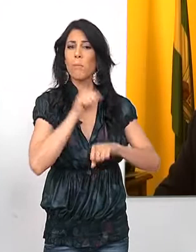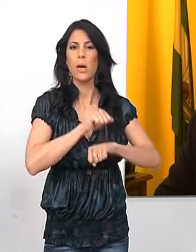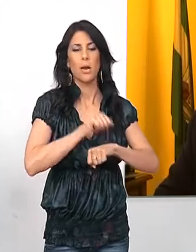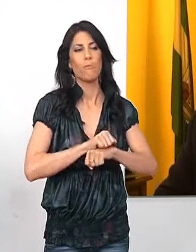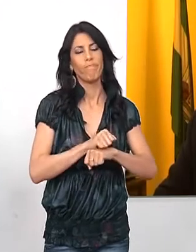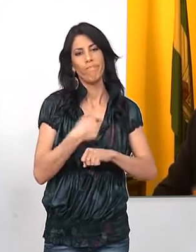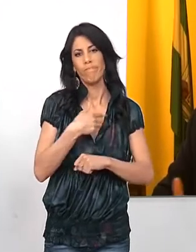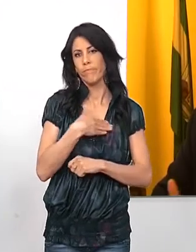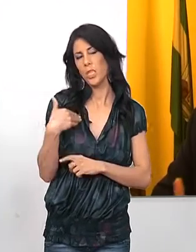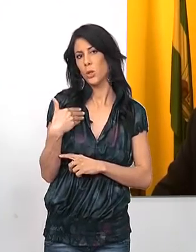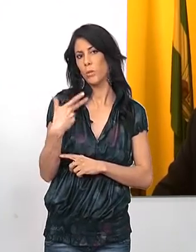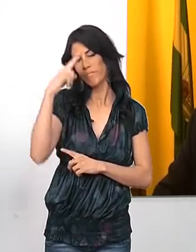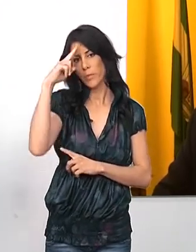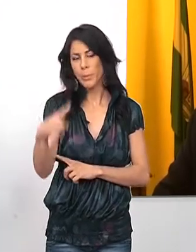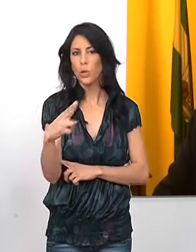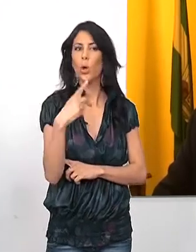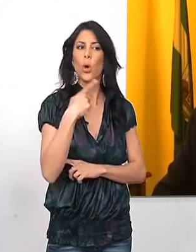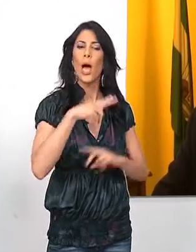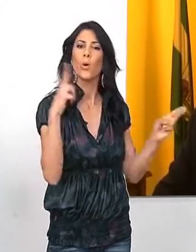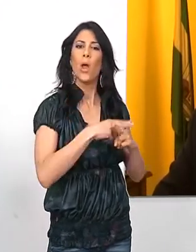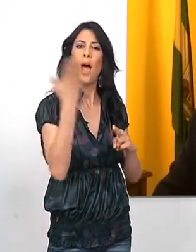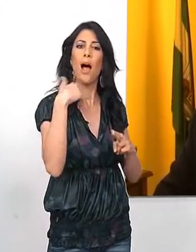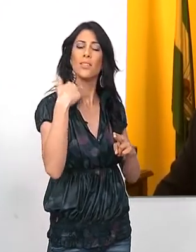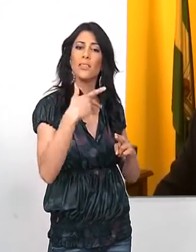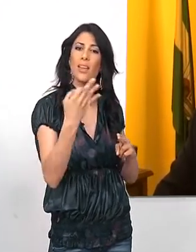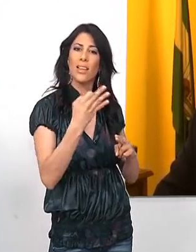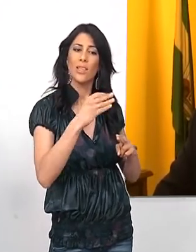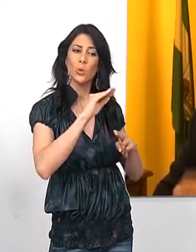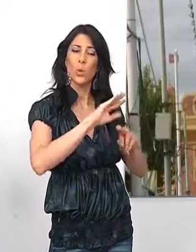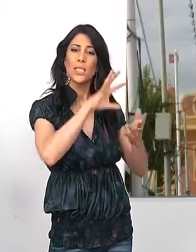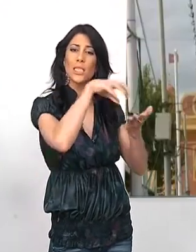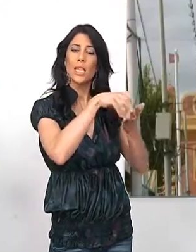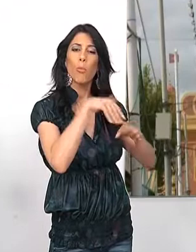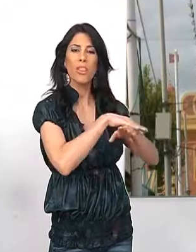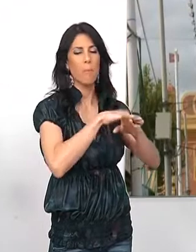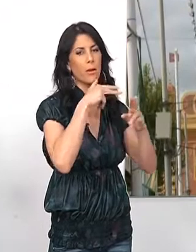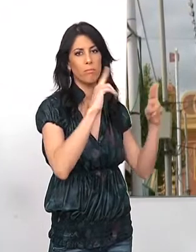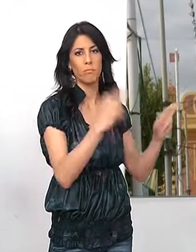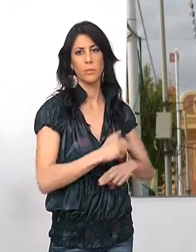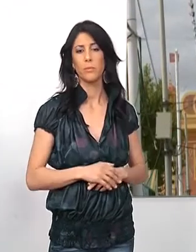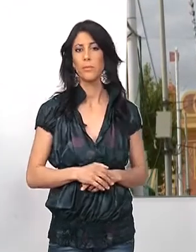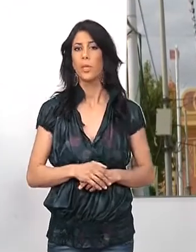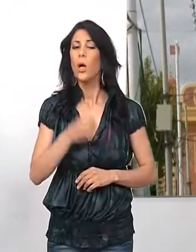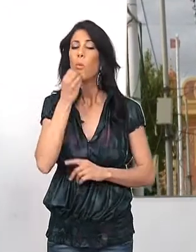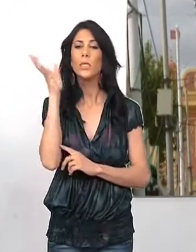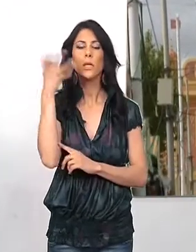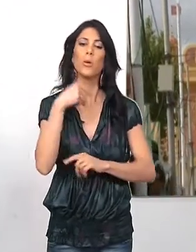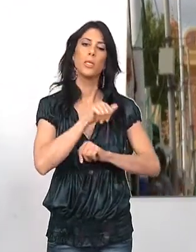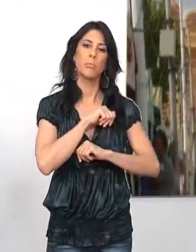pertinentes tener un gesto y anular las recepciones que se hacían en la caseta municipal. Todos esperan que el buen tiempo anunciado permita la